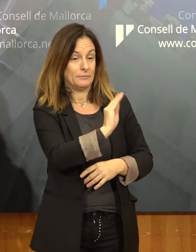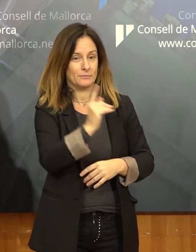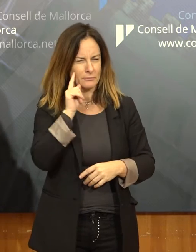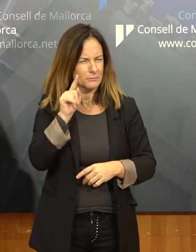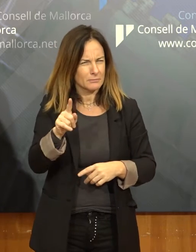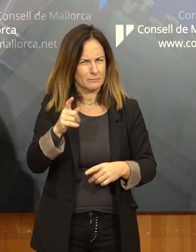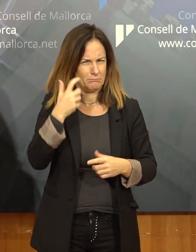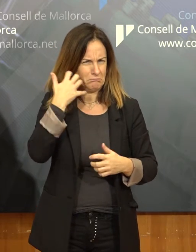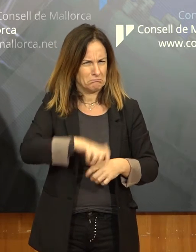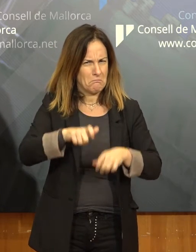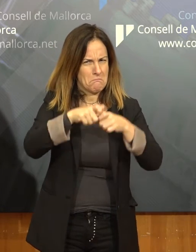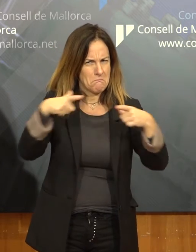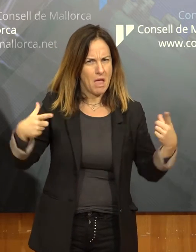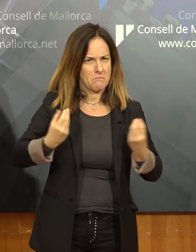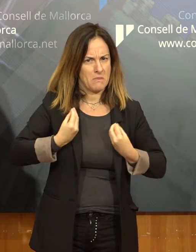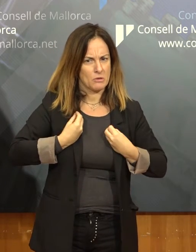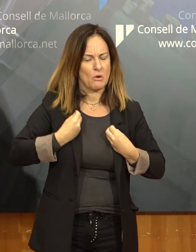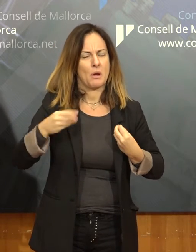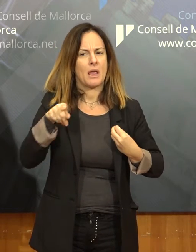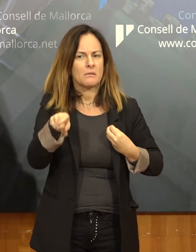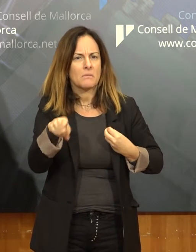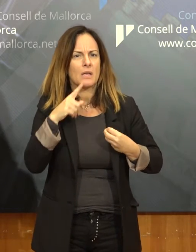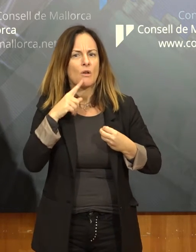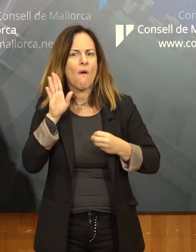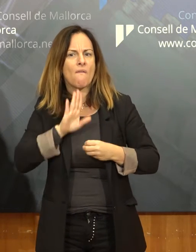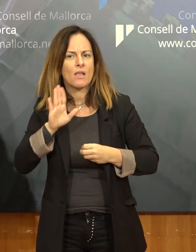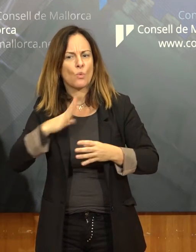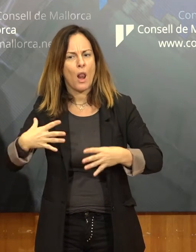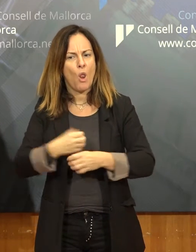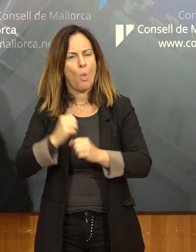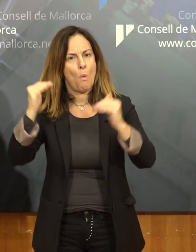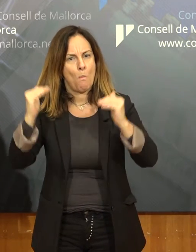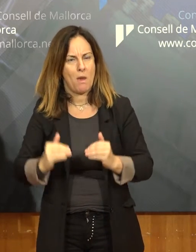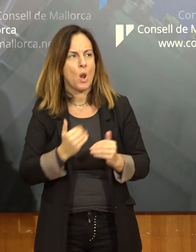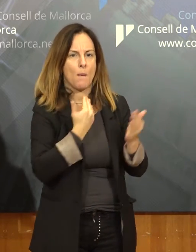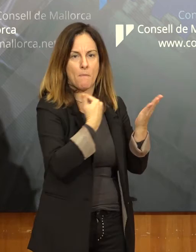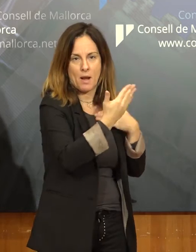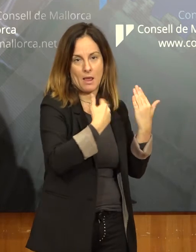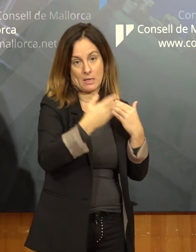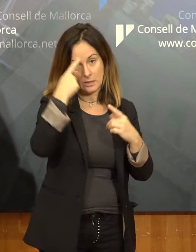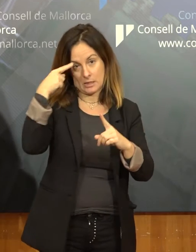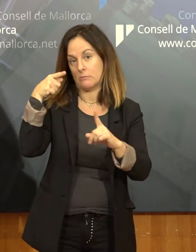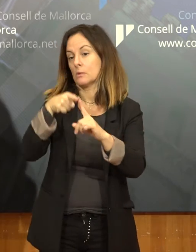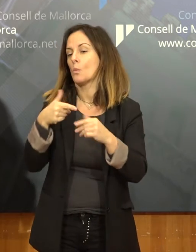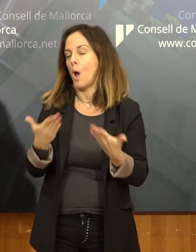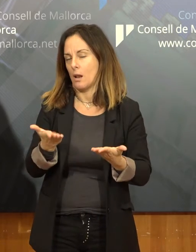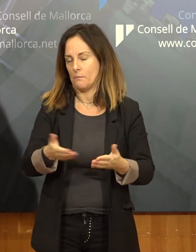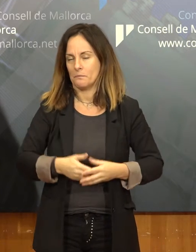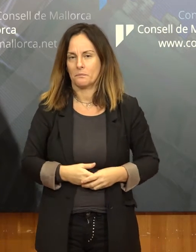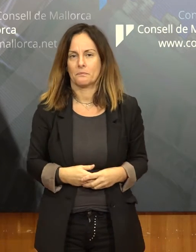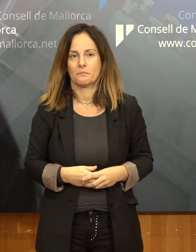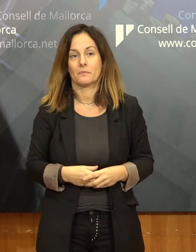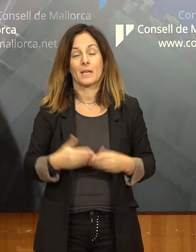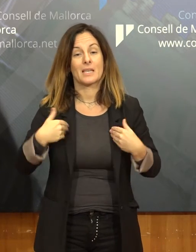nosaltres estem col·laborant amb ells per aconseguir estabilitzar aquesta tarifa. Per acabar, la veritat és que